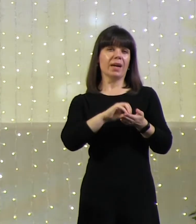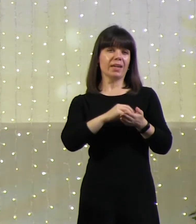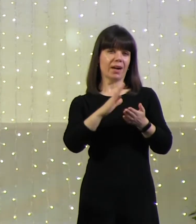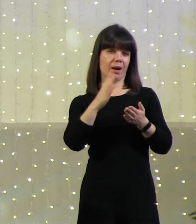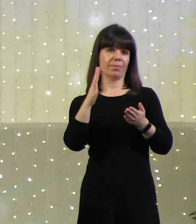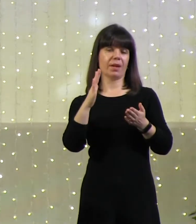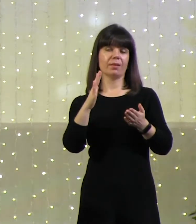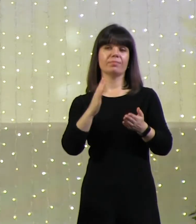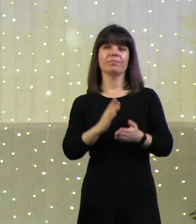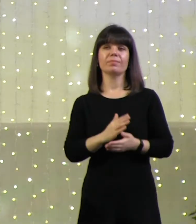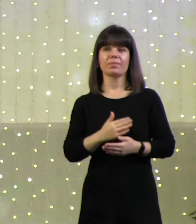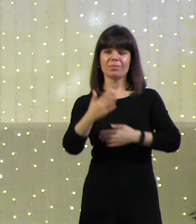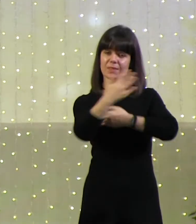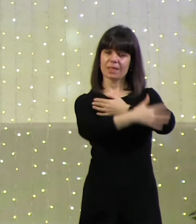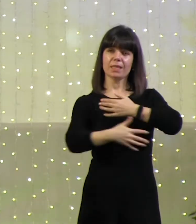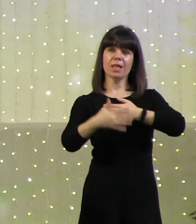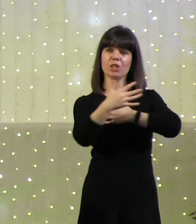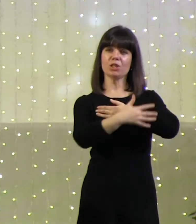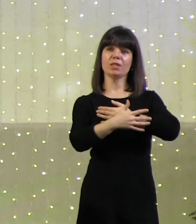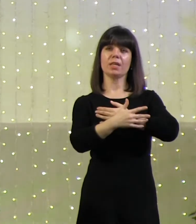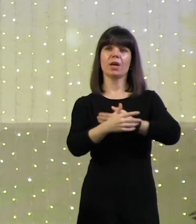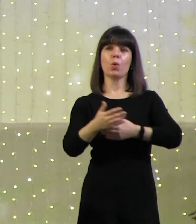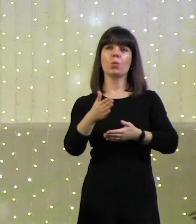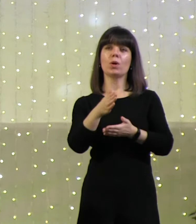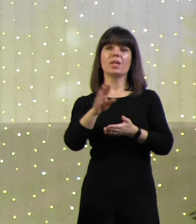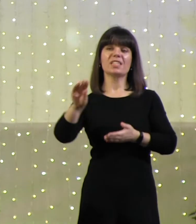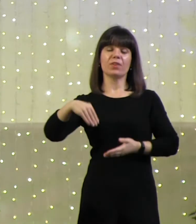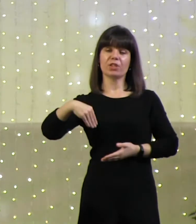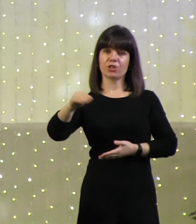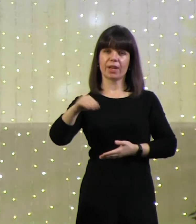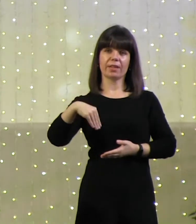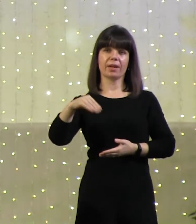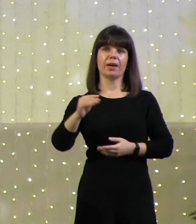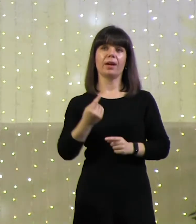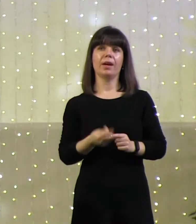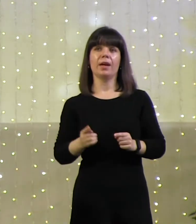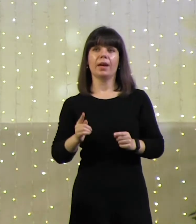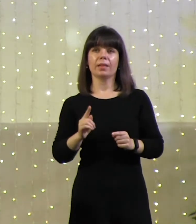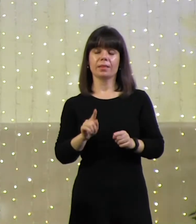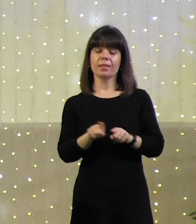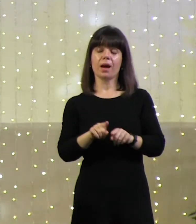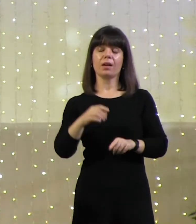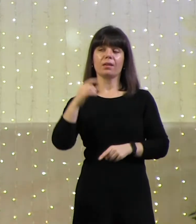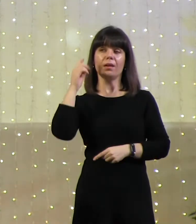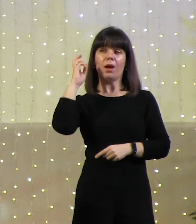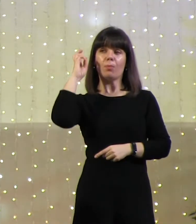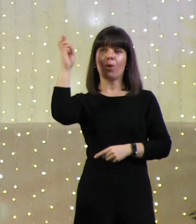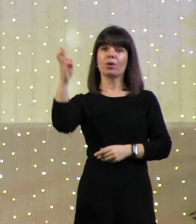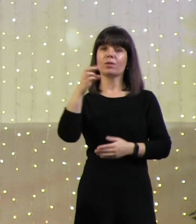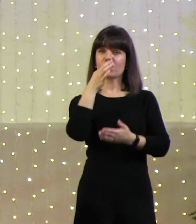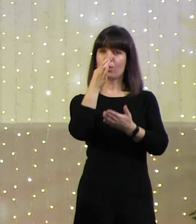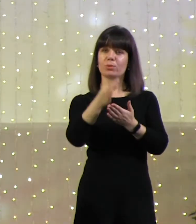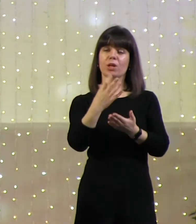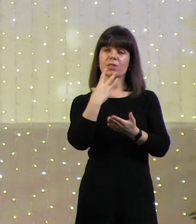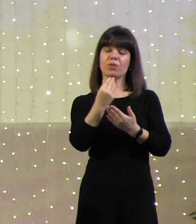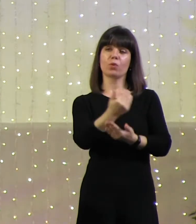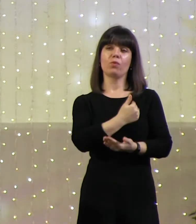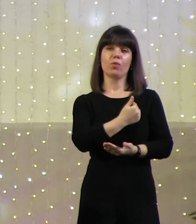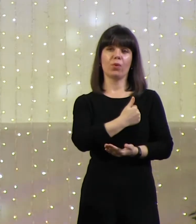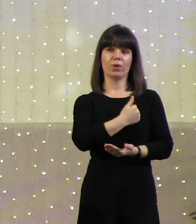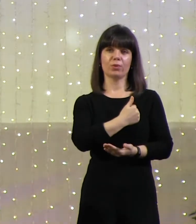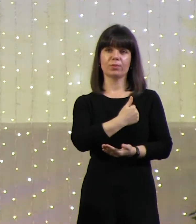особенные камни, которые Бог употреблял, чтобы сообщать свою волю и давать определенные знания.